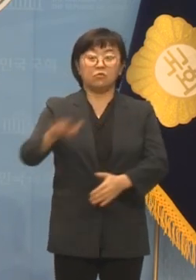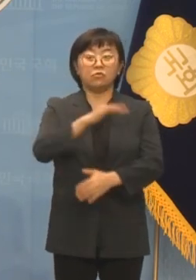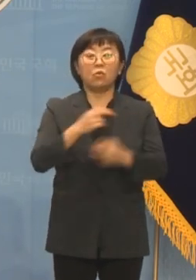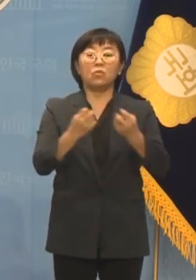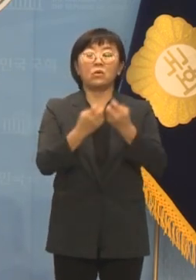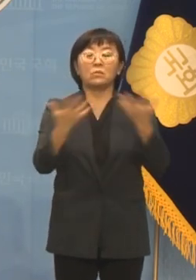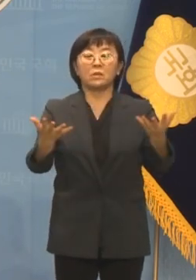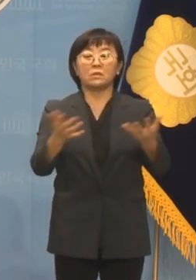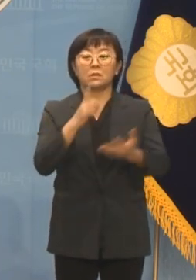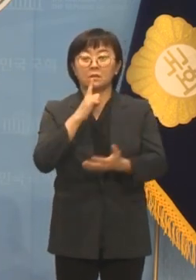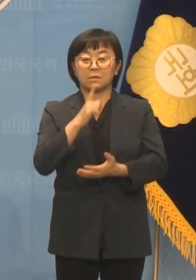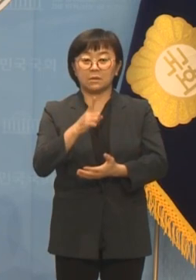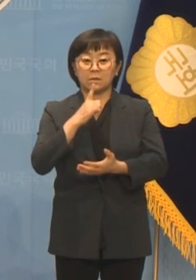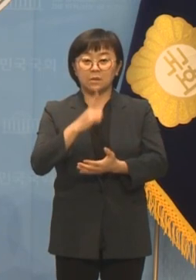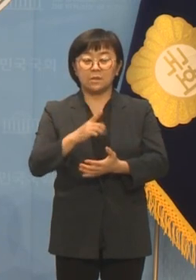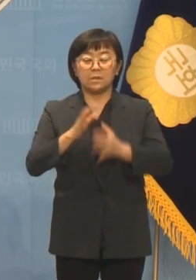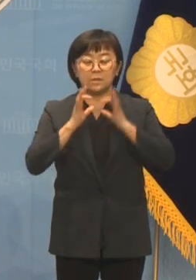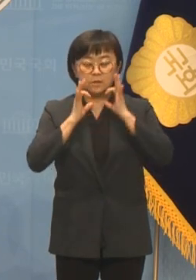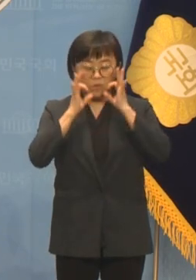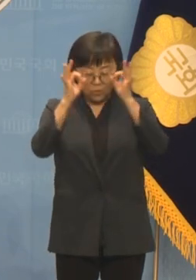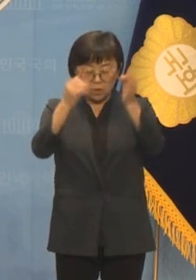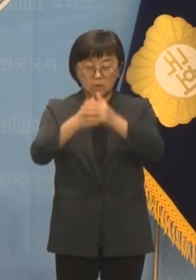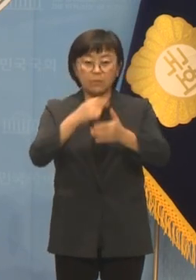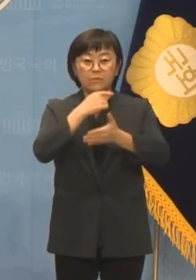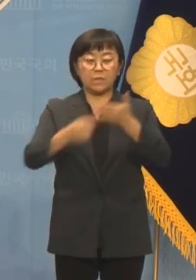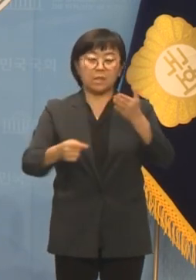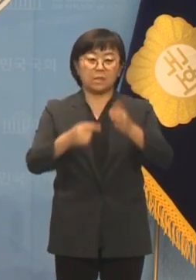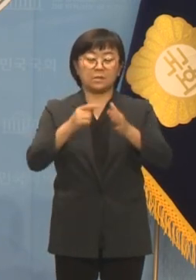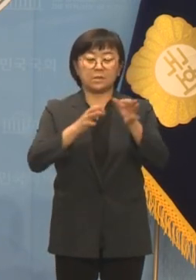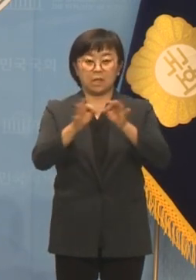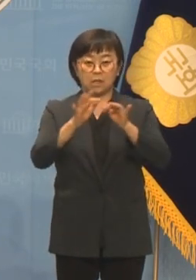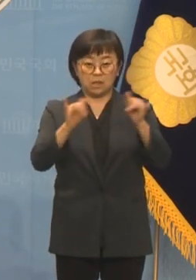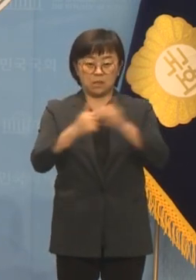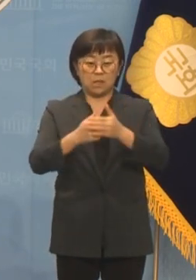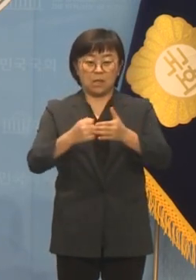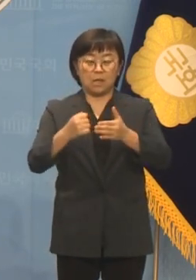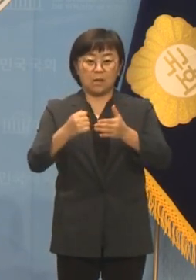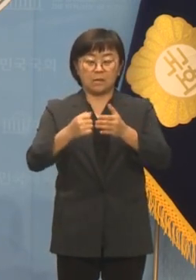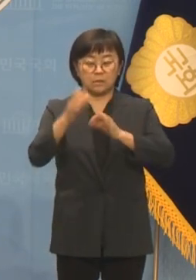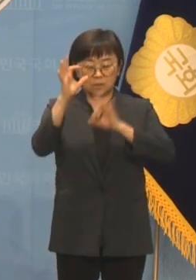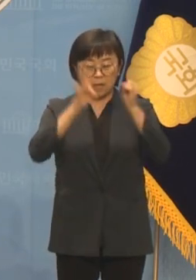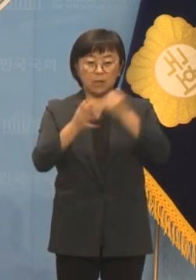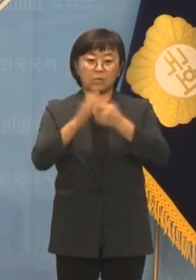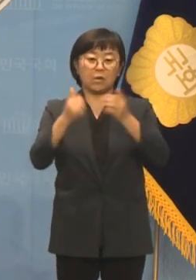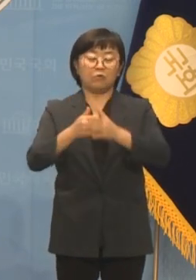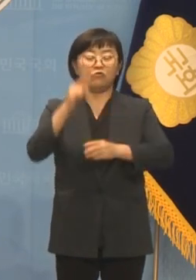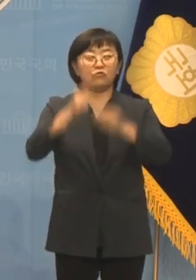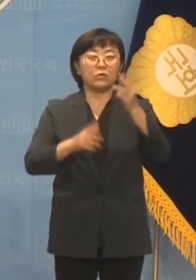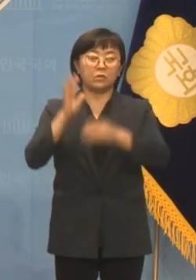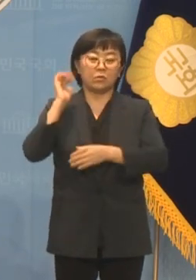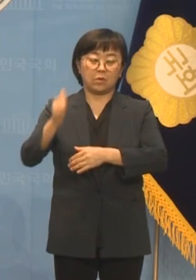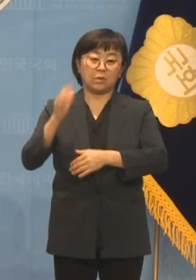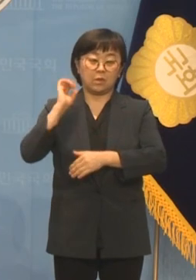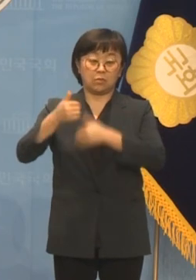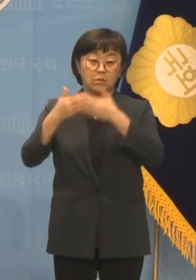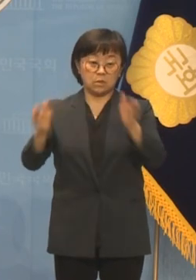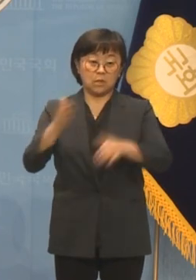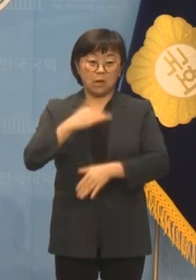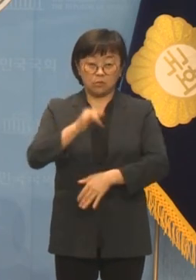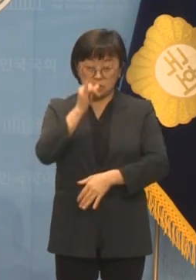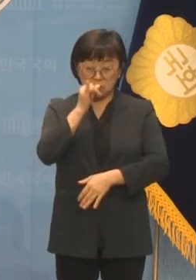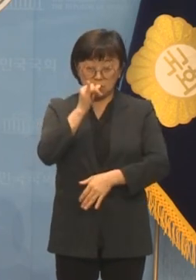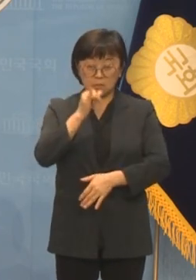어떻게 살란 말이냐며 절규하는 피해 상인들의 울분과 상실감을 윤석열 대통령과 대통령실은